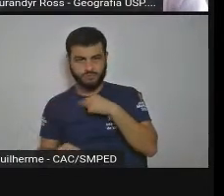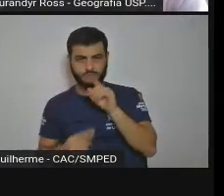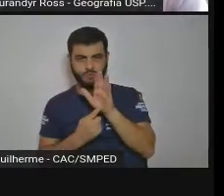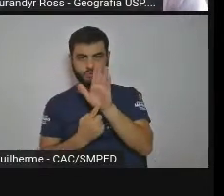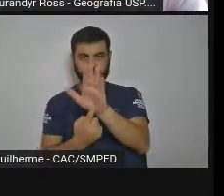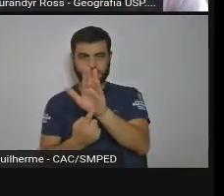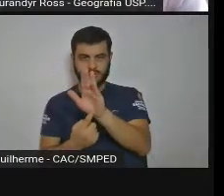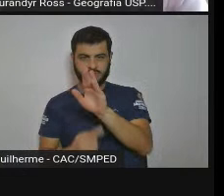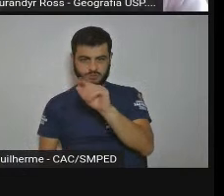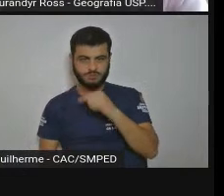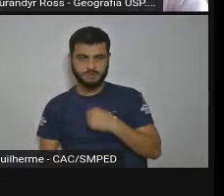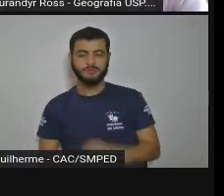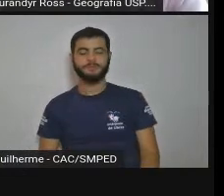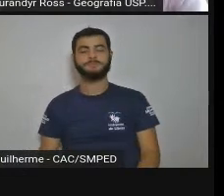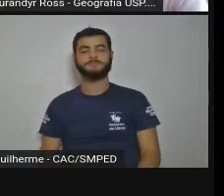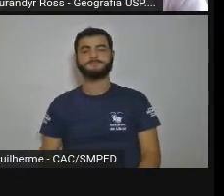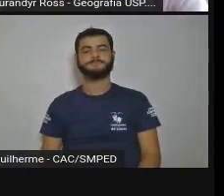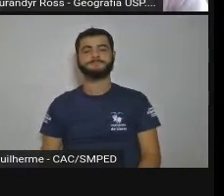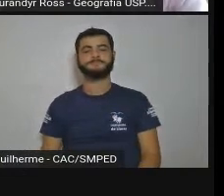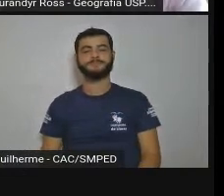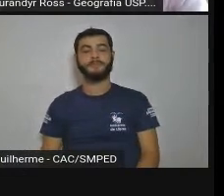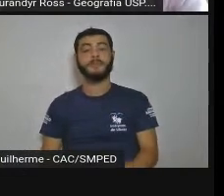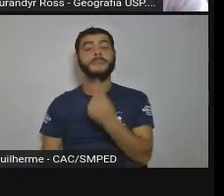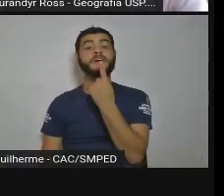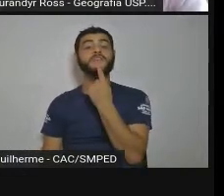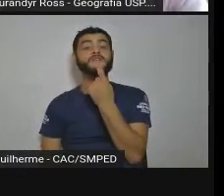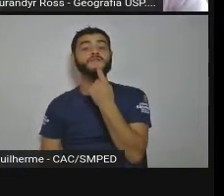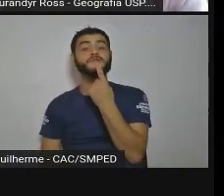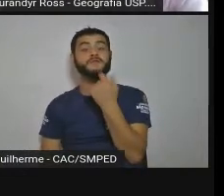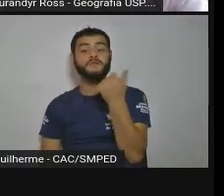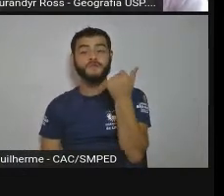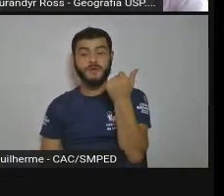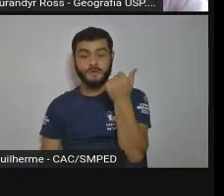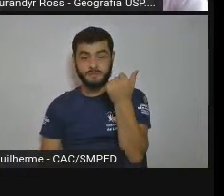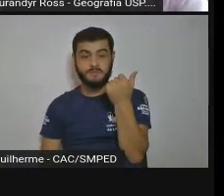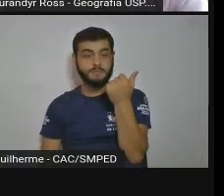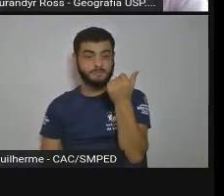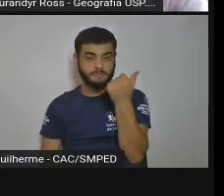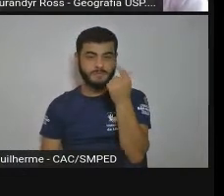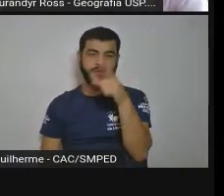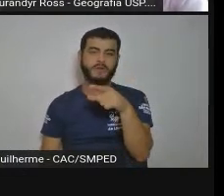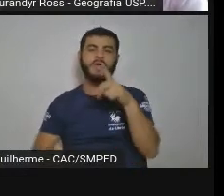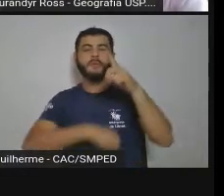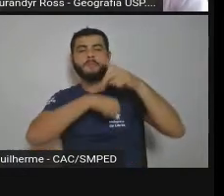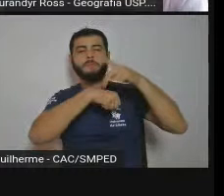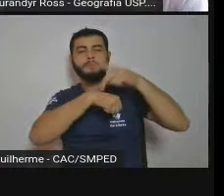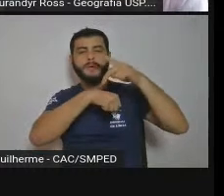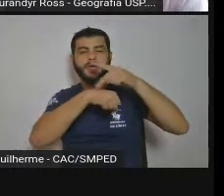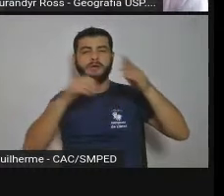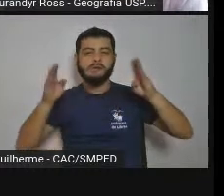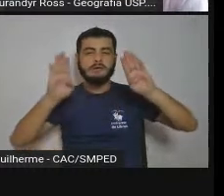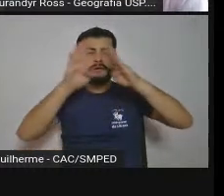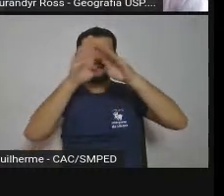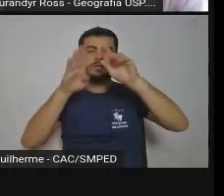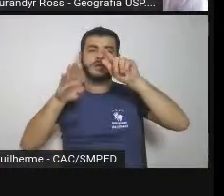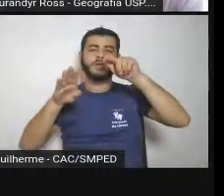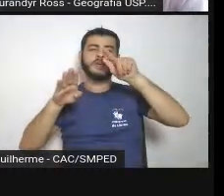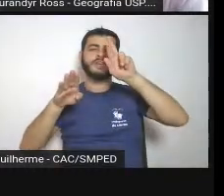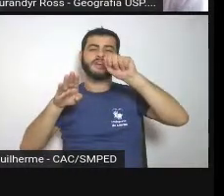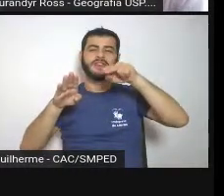seta. Aqui nesse vermelho são granitos e outras rochas. O Pico do Geraglá o quartizito que está aqui.